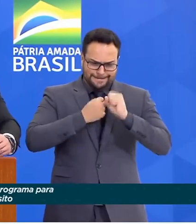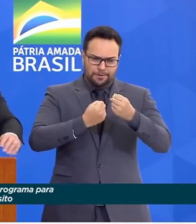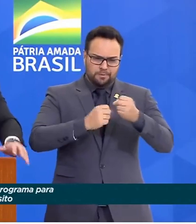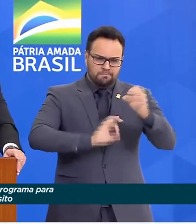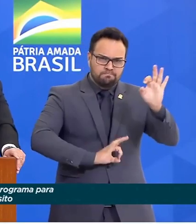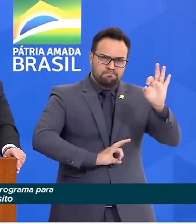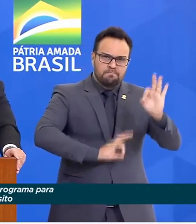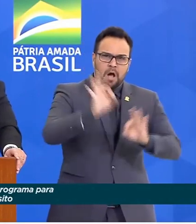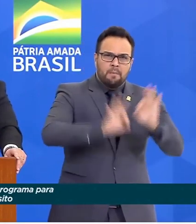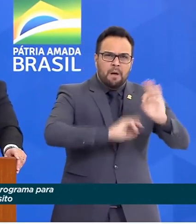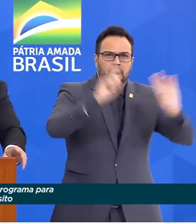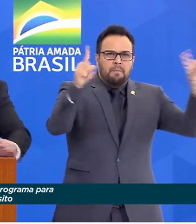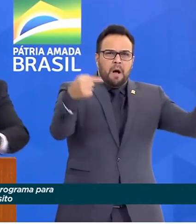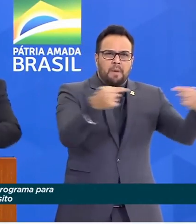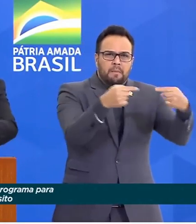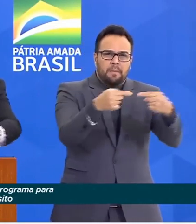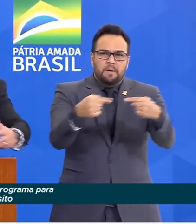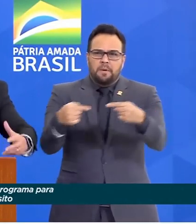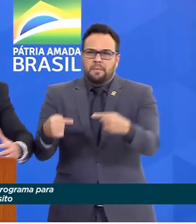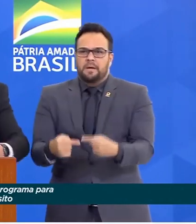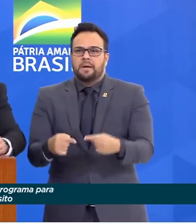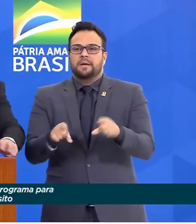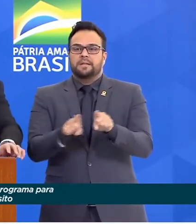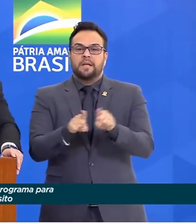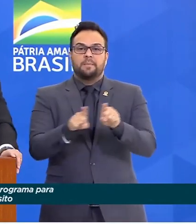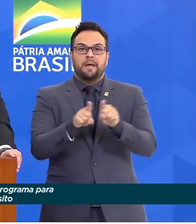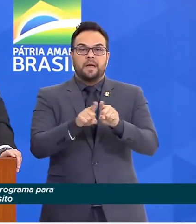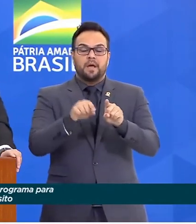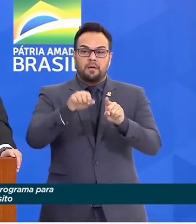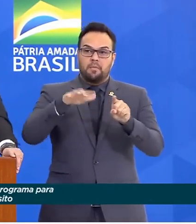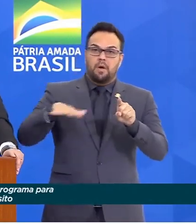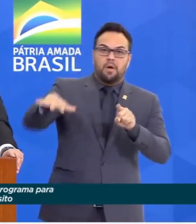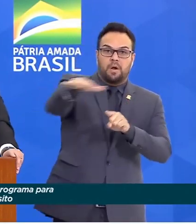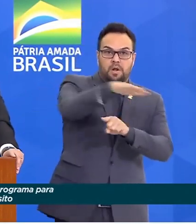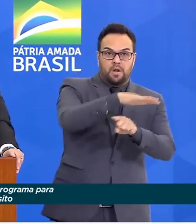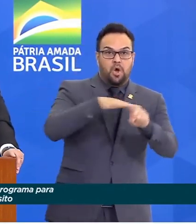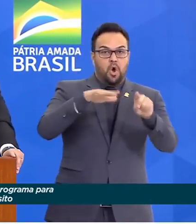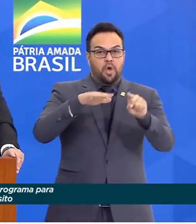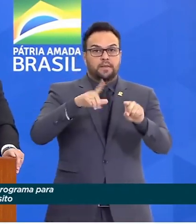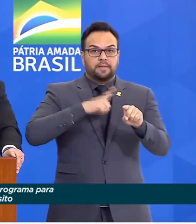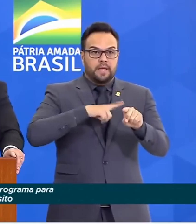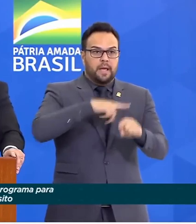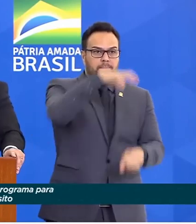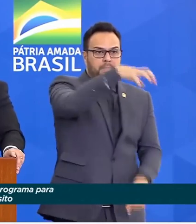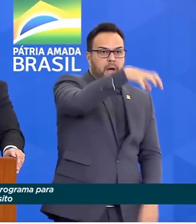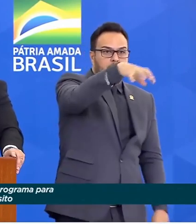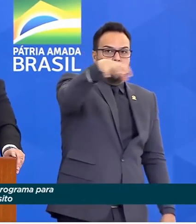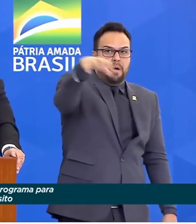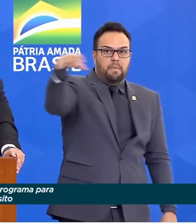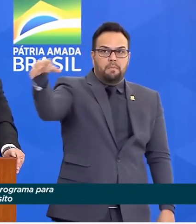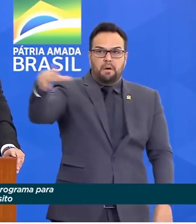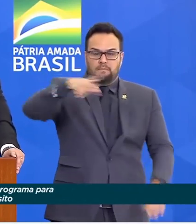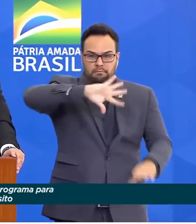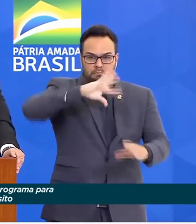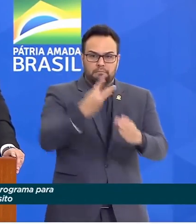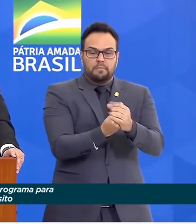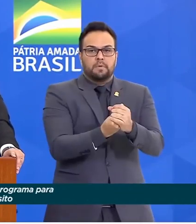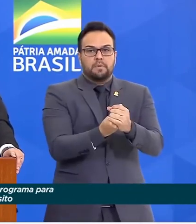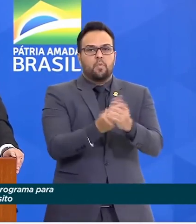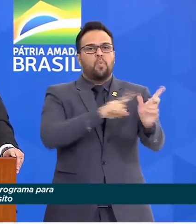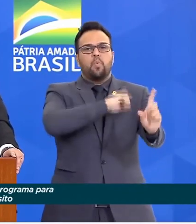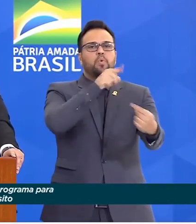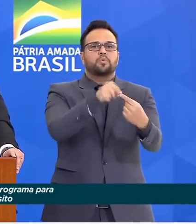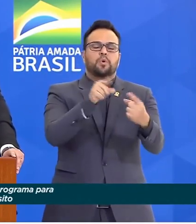mais coordenado e que acaba abrangendo uma quantidade de organizações muito maior em prol da segurança